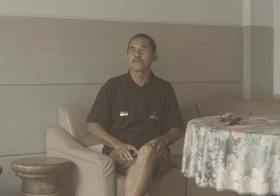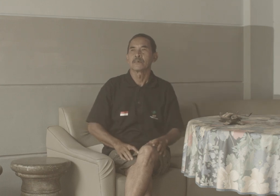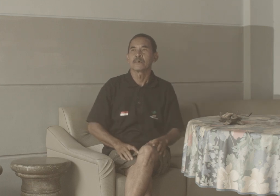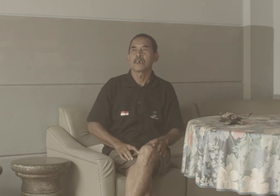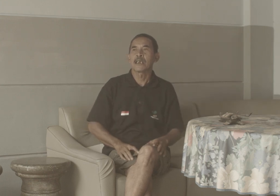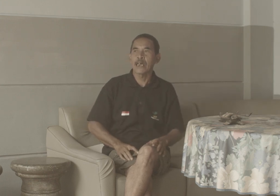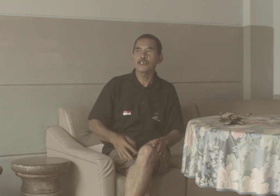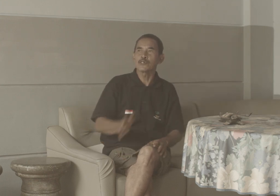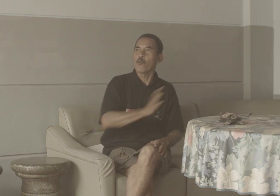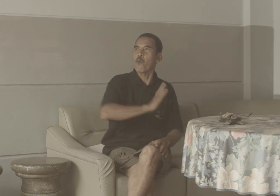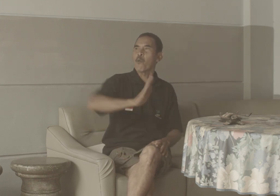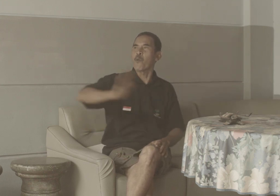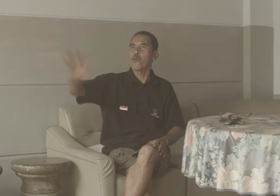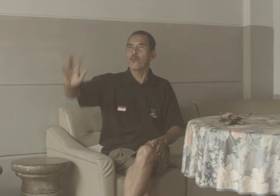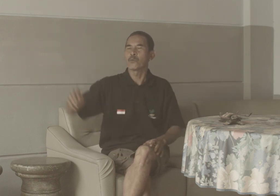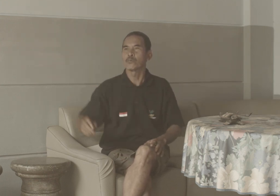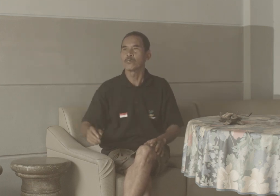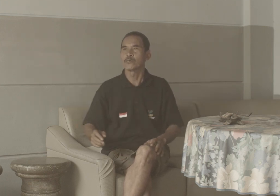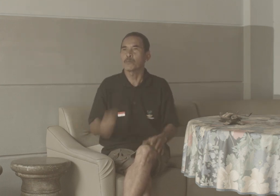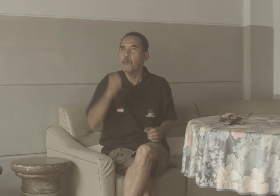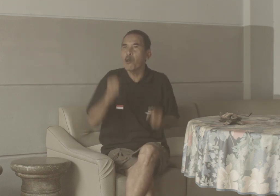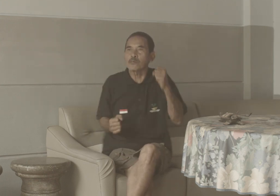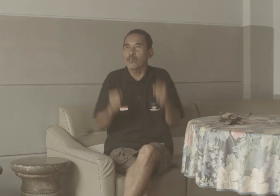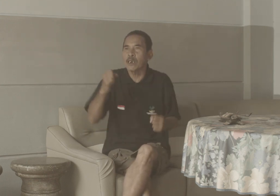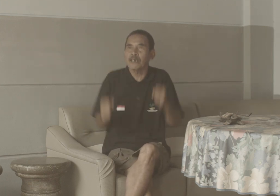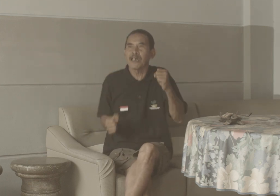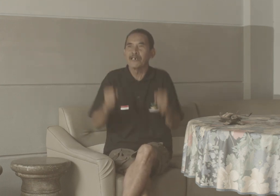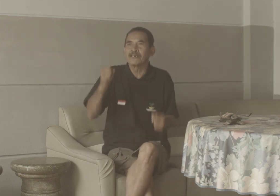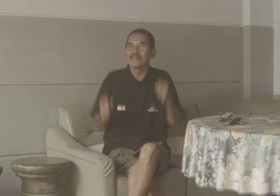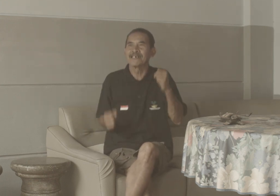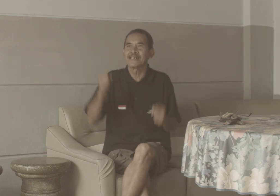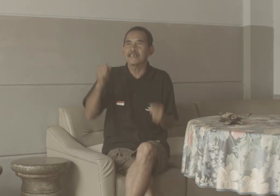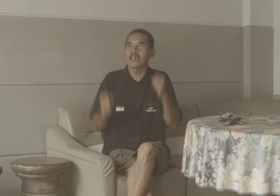Lari Sport Orang Naka Ya